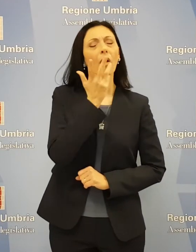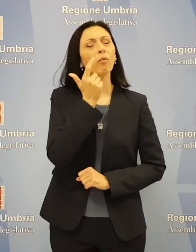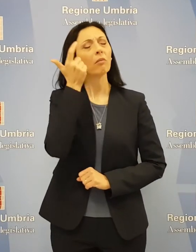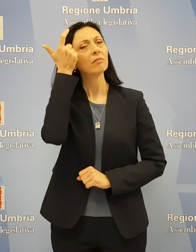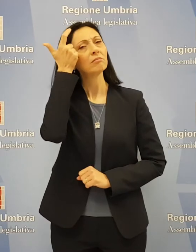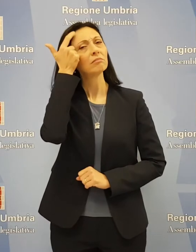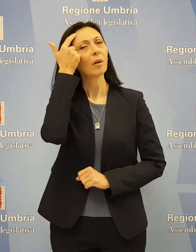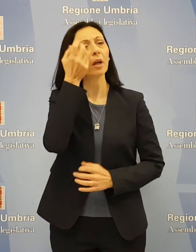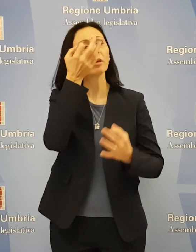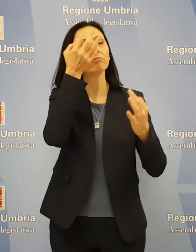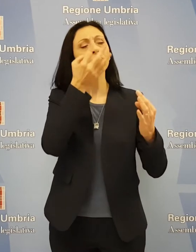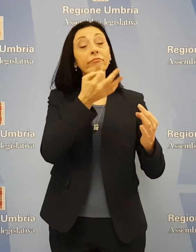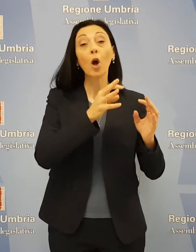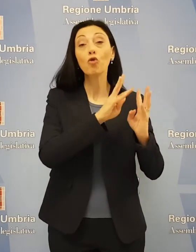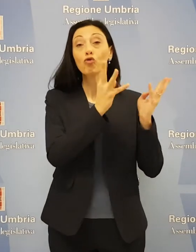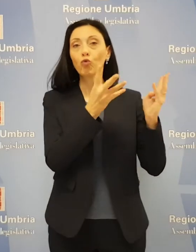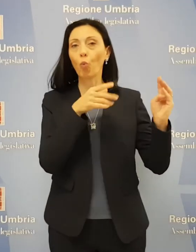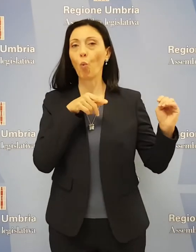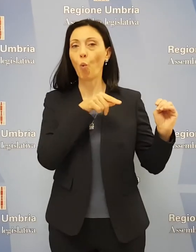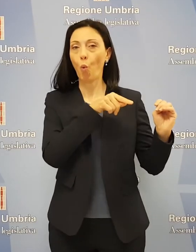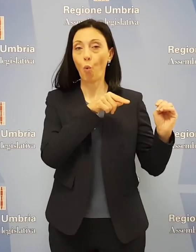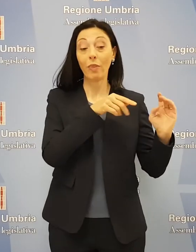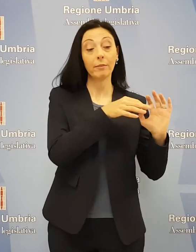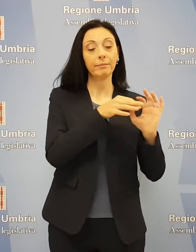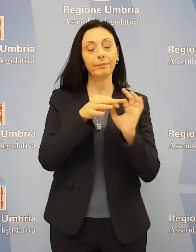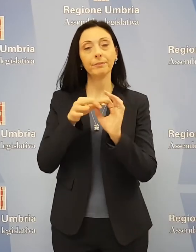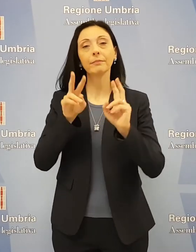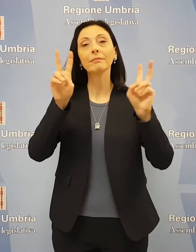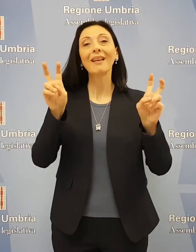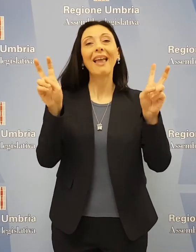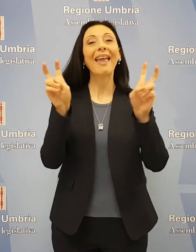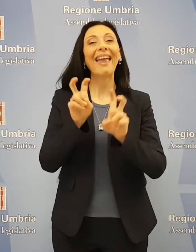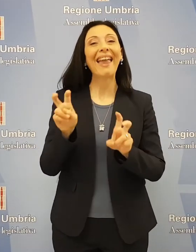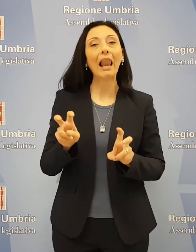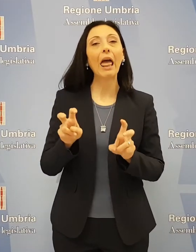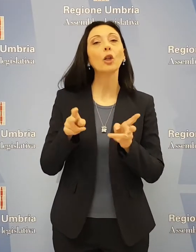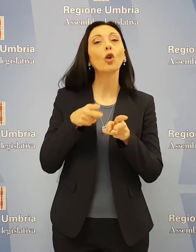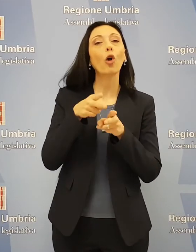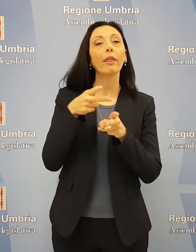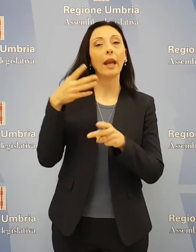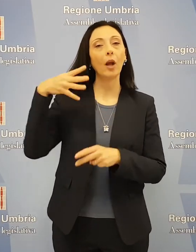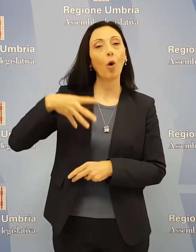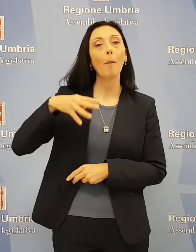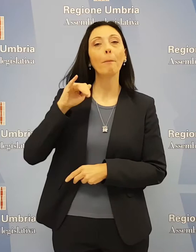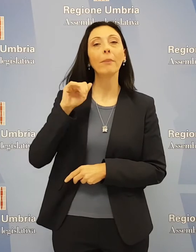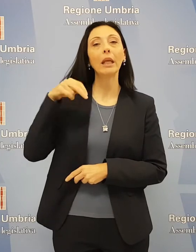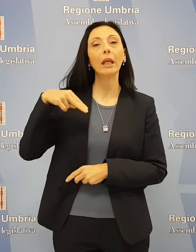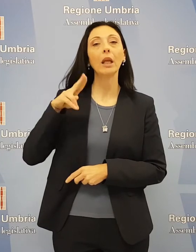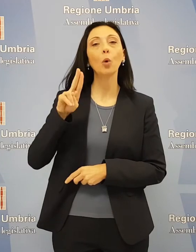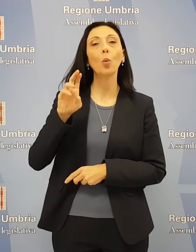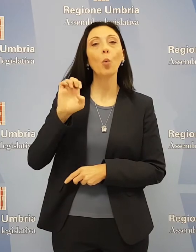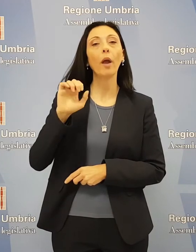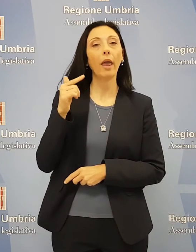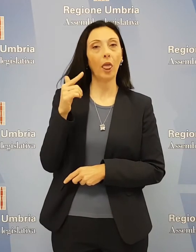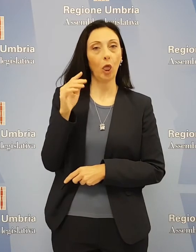intendimenti della Giunta in merito agli elettrotreni minuetto acquistati dalla Regione e non